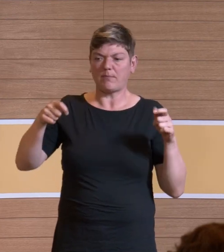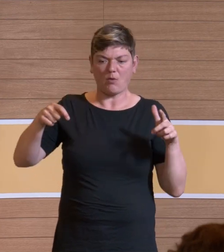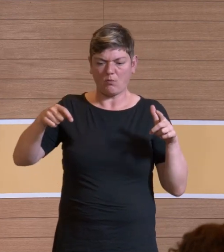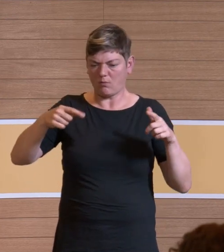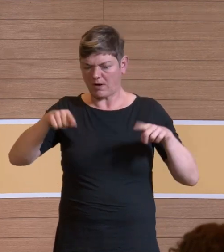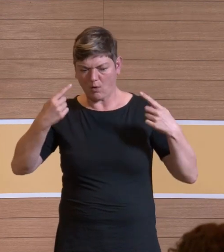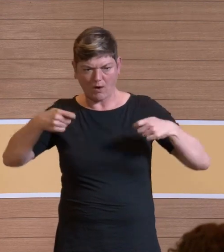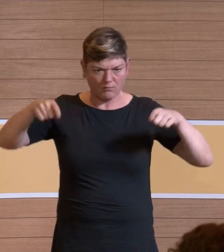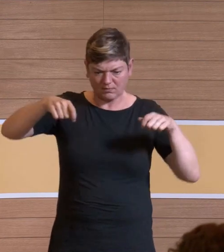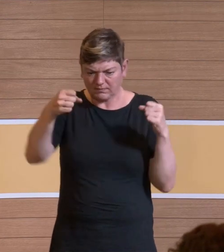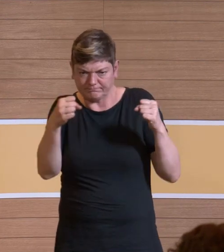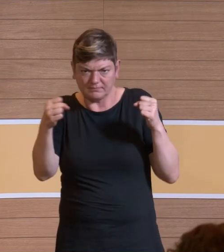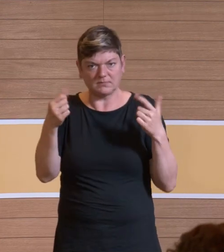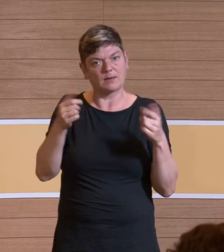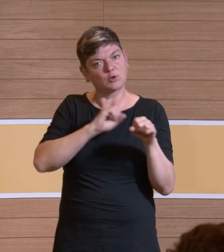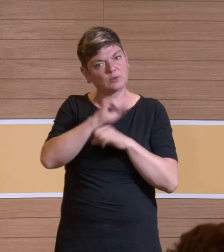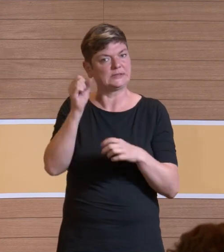eben auch eine Zwischenlösung sein könnte.